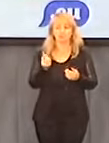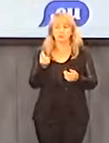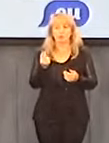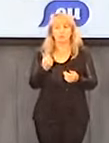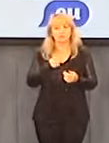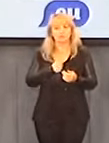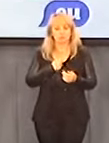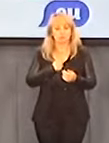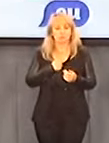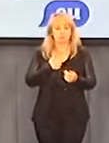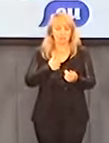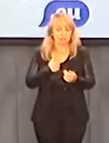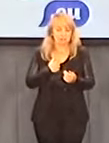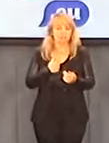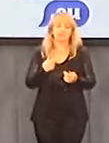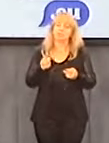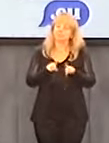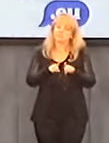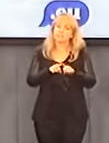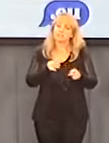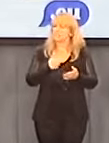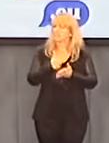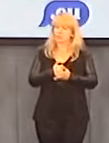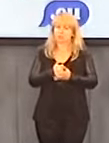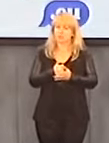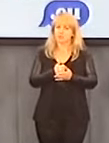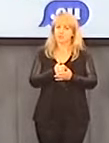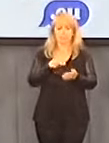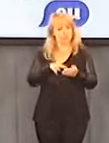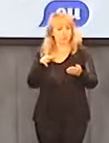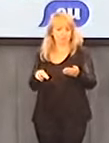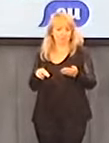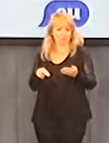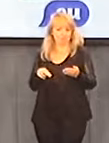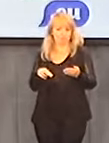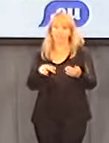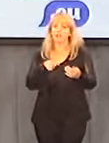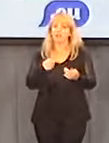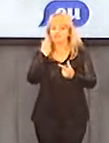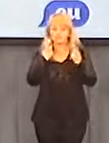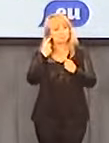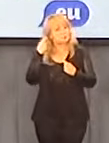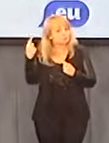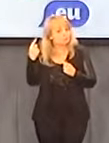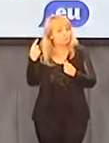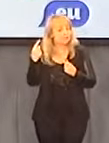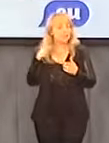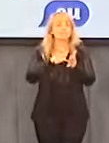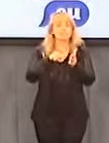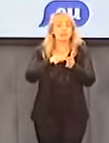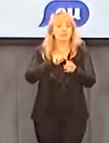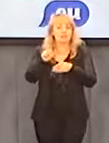dla nas, który niestety też nie możemy odpuszczać. Niektórzy się dziwią, że taka